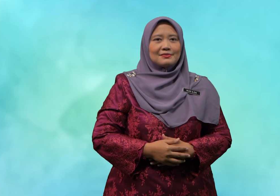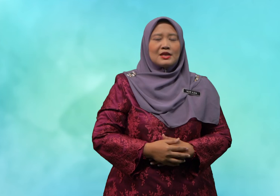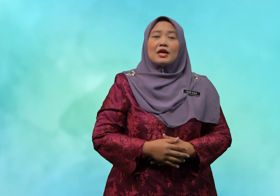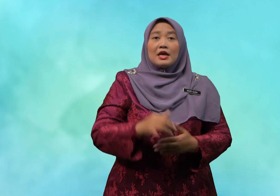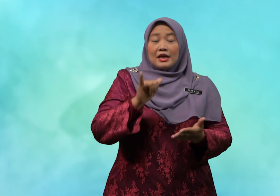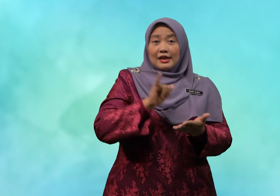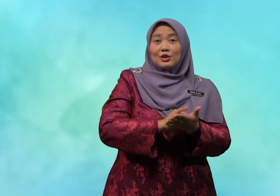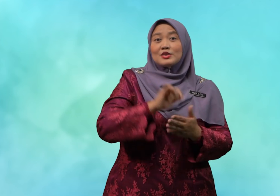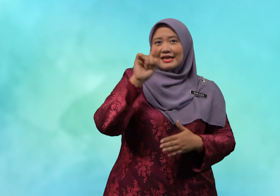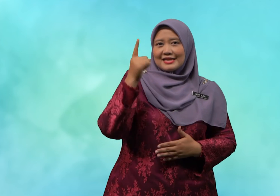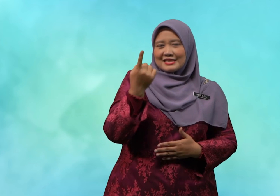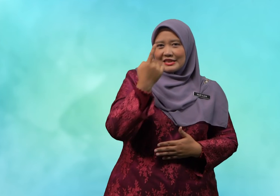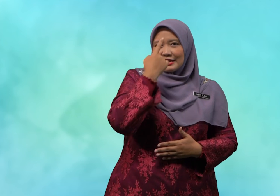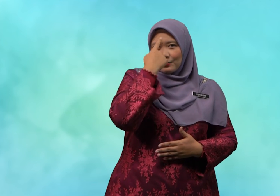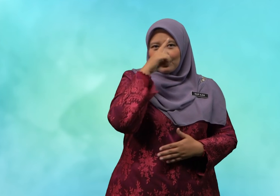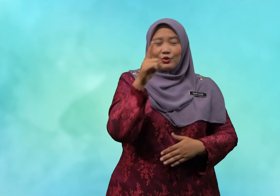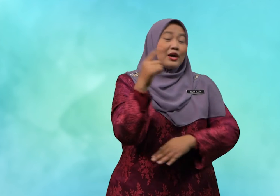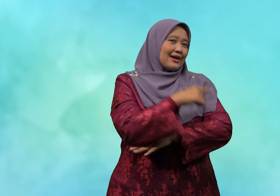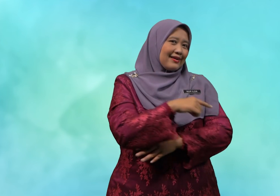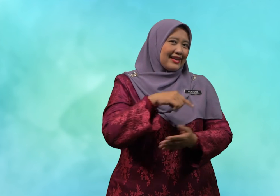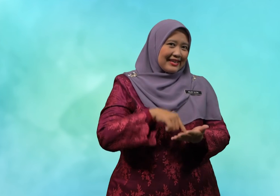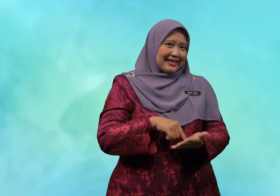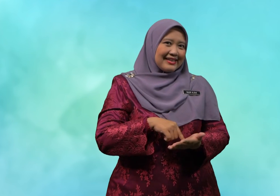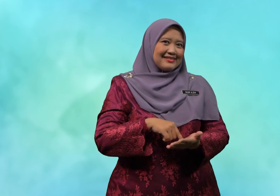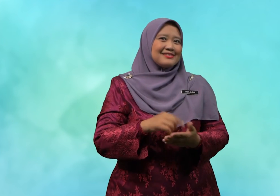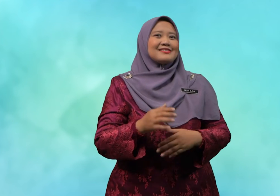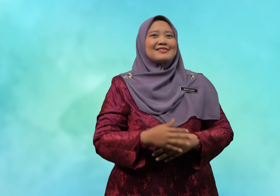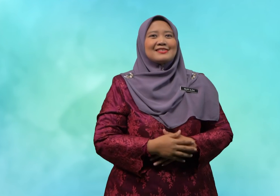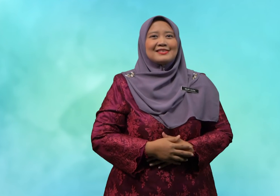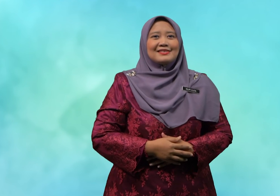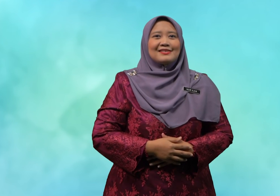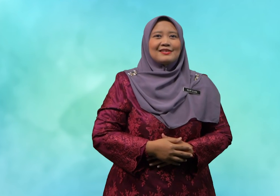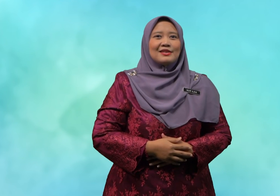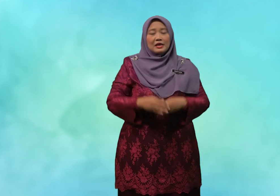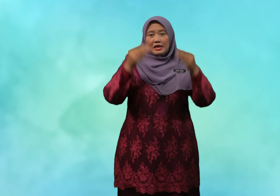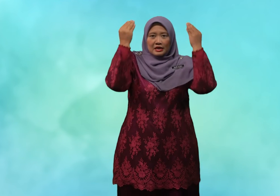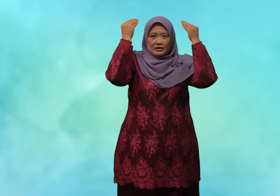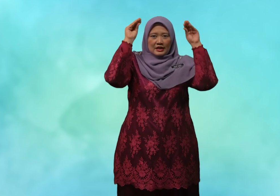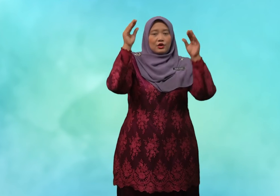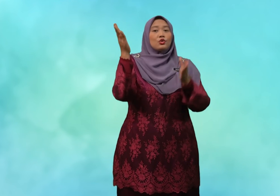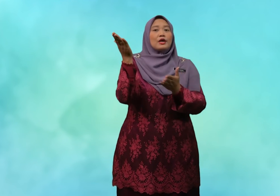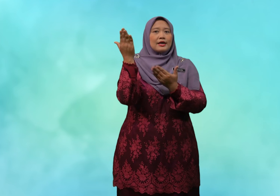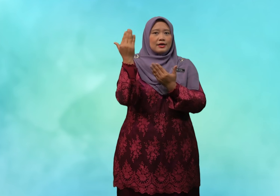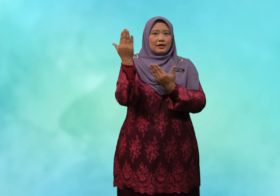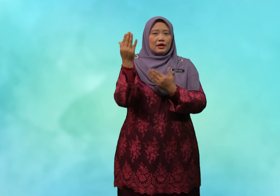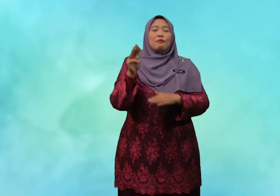itu sahaja untuk hari ini cikgu cikgu harap